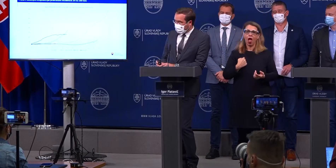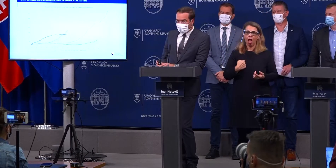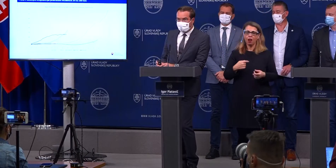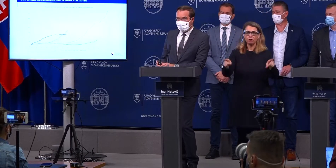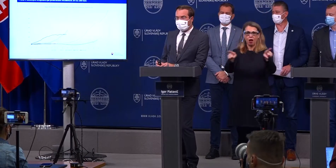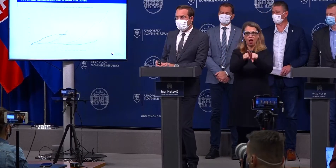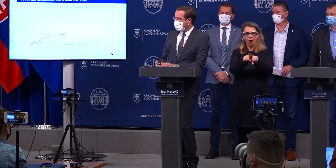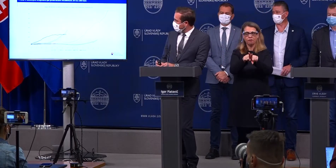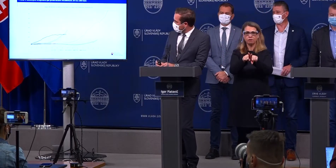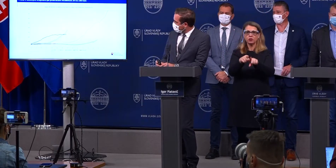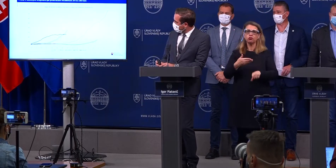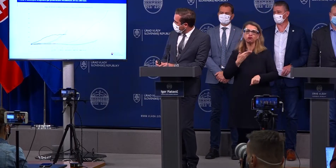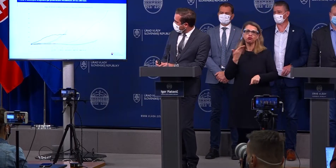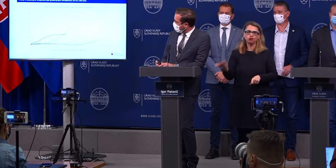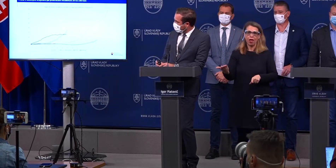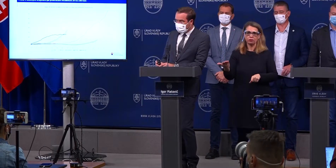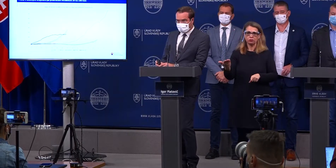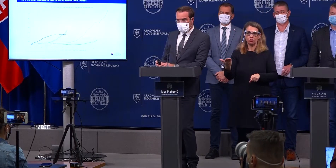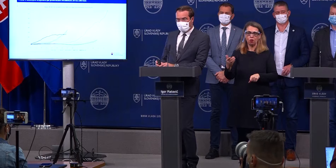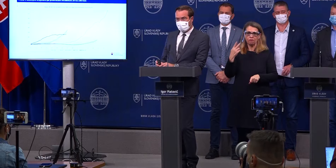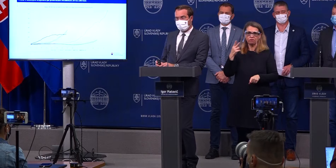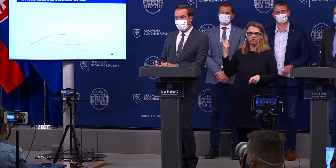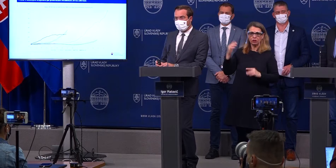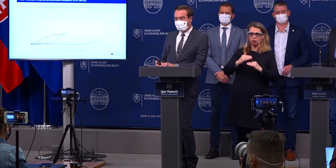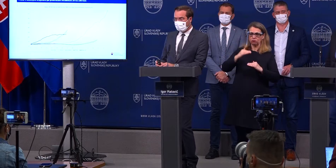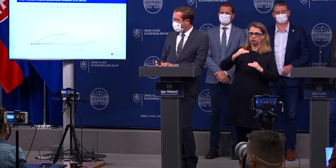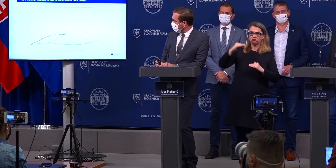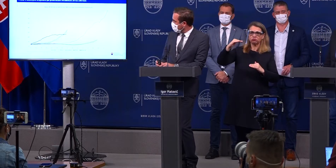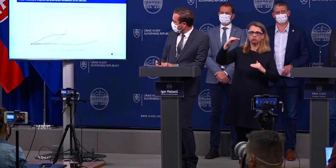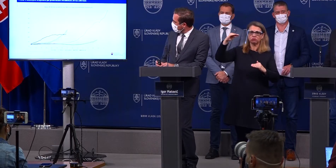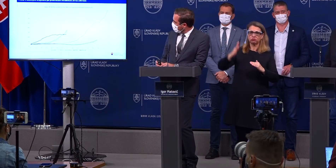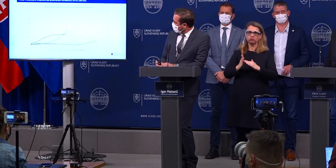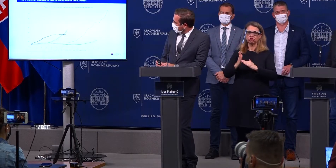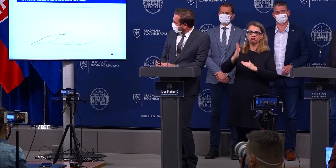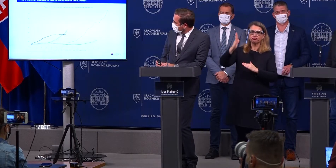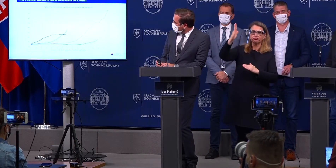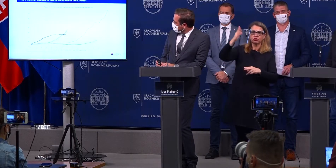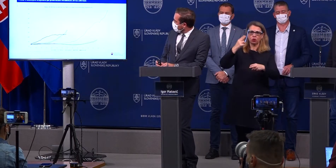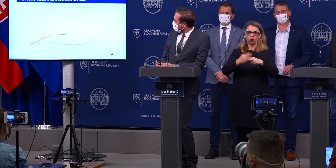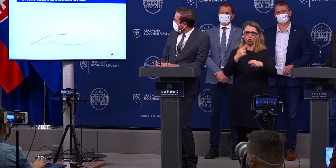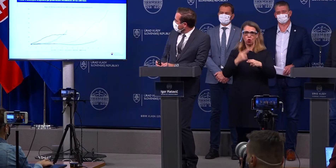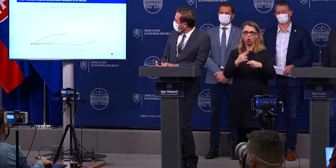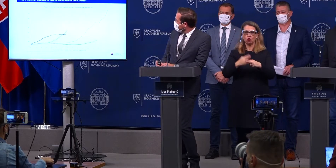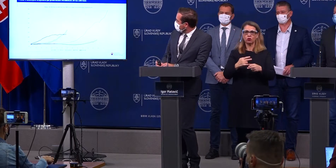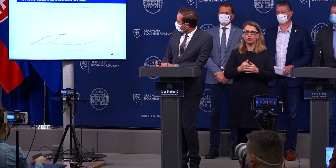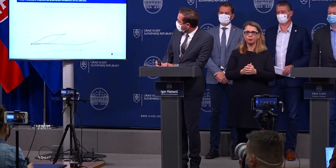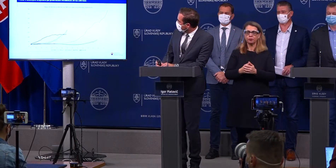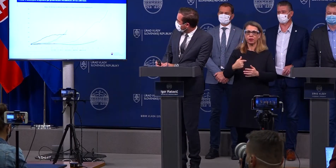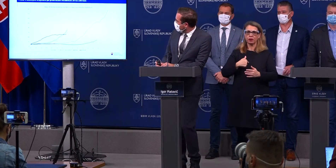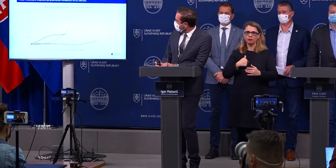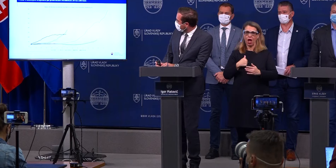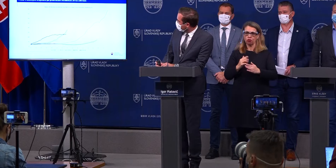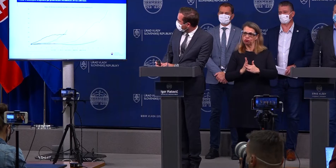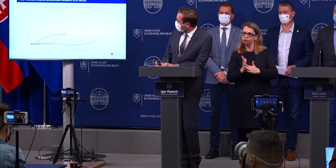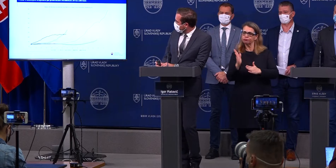Vidíme to na tomto grafe, ako nám vstúpajú počty infikovaných. Naša krivka je zelená